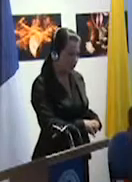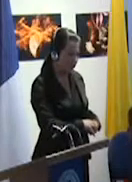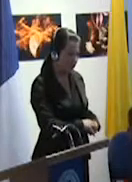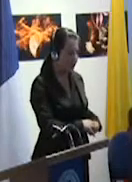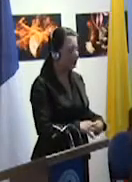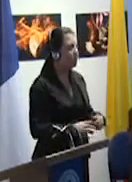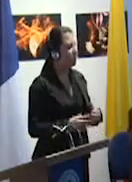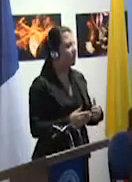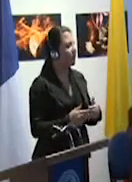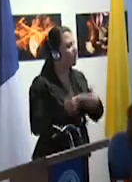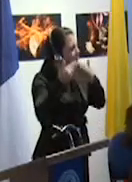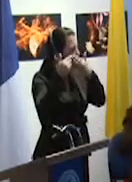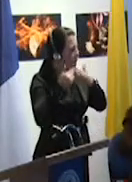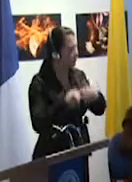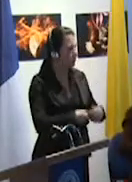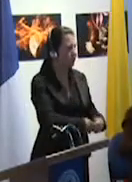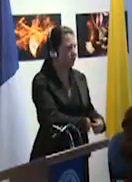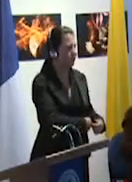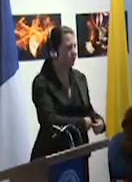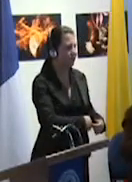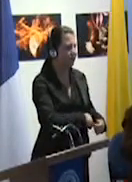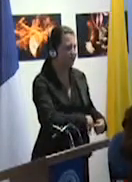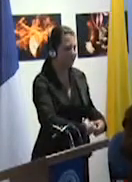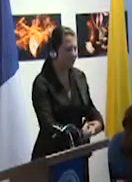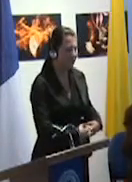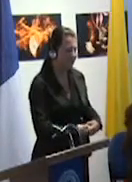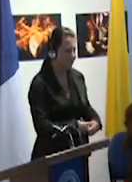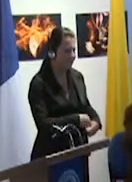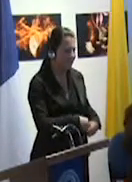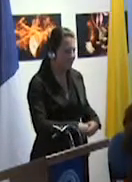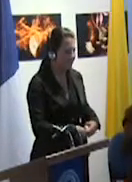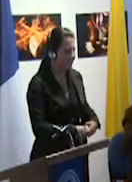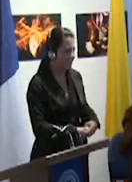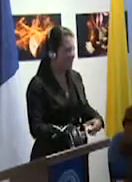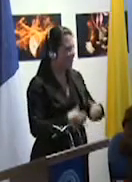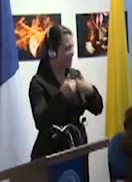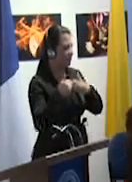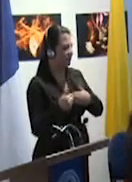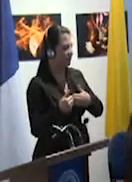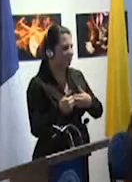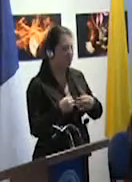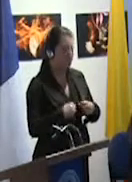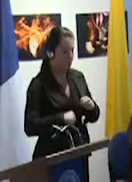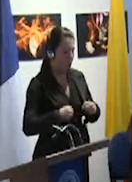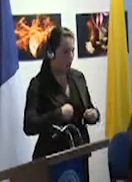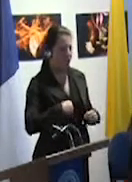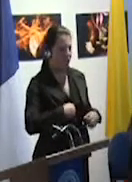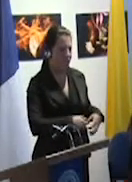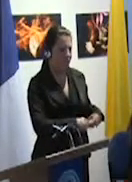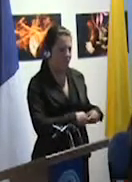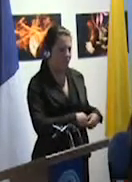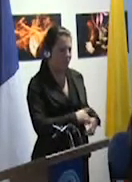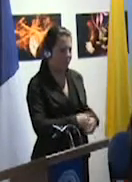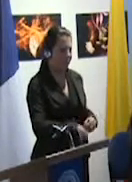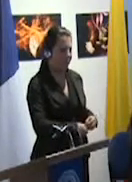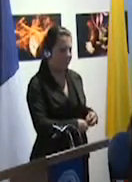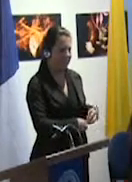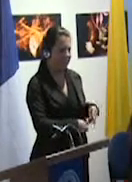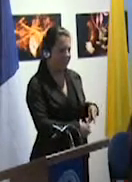La discapacidad es la confrontación entre una situación social y una situación